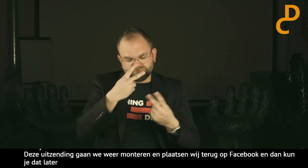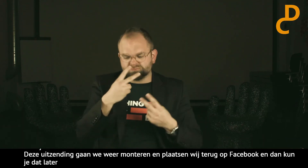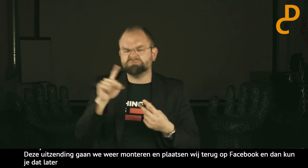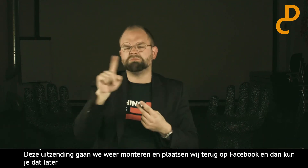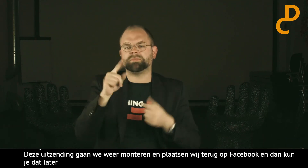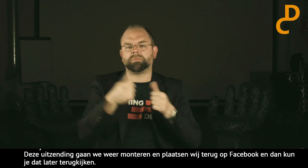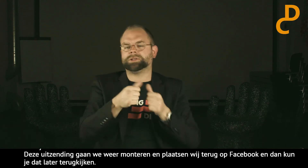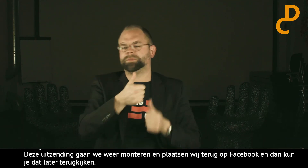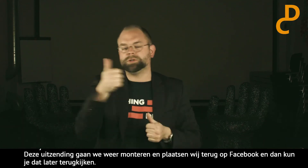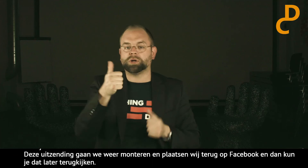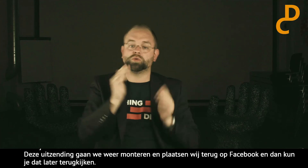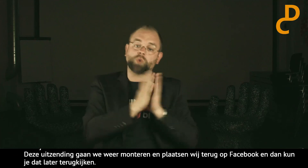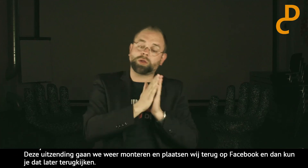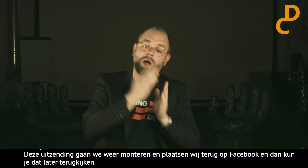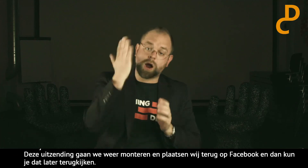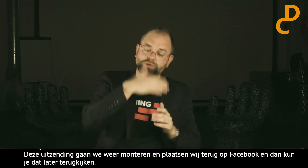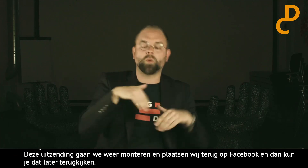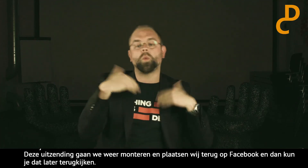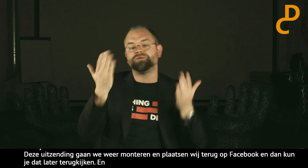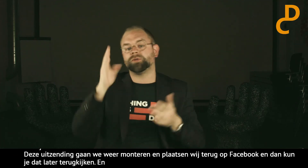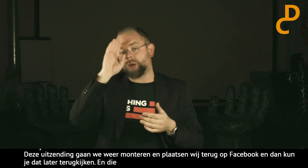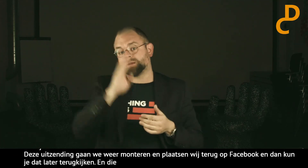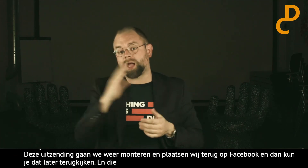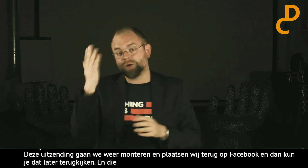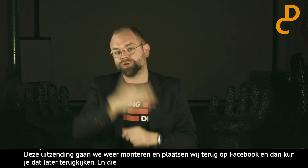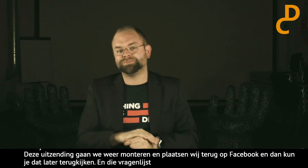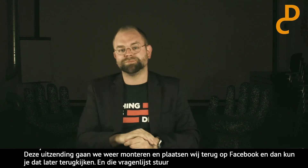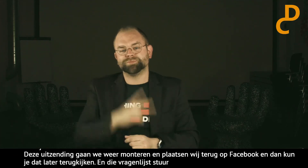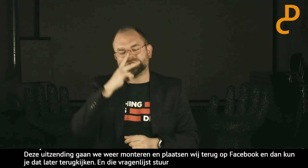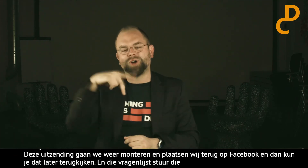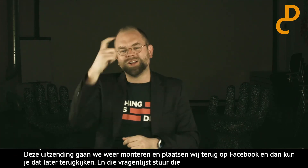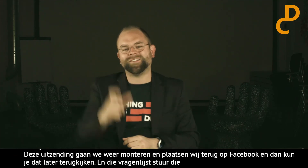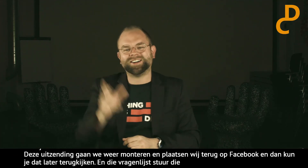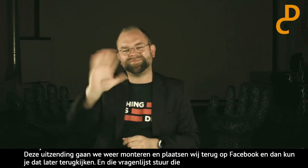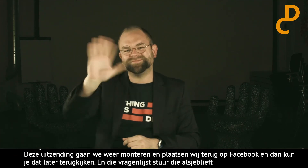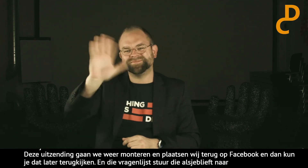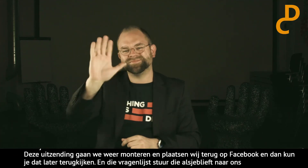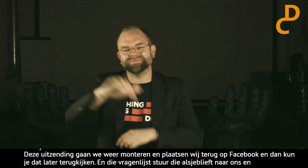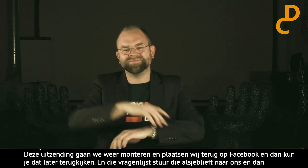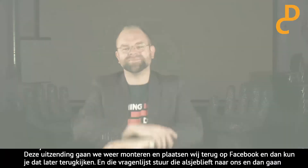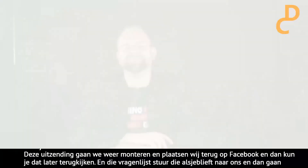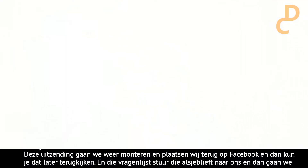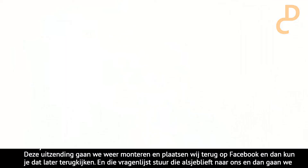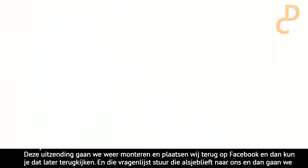stuur alsjeblieft door naar ons. En dan gaan we kijken of het op zondagavond of op maandagavond het best is. Tot volgende week. Doeg!